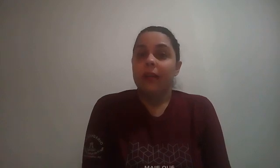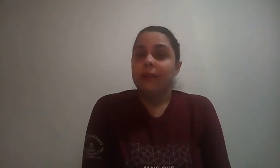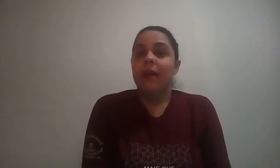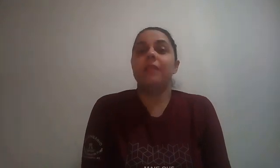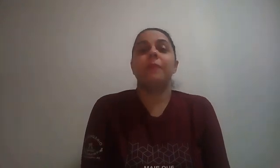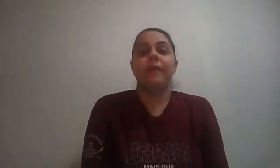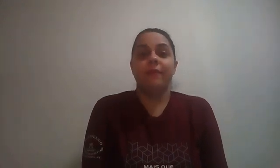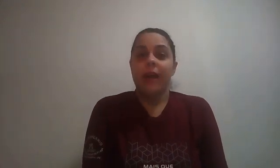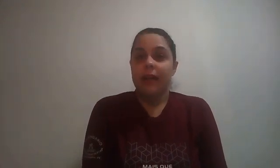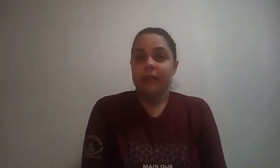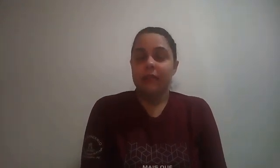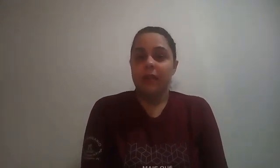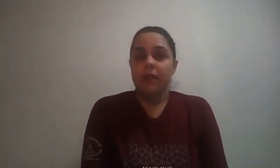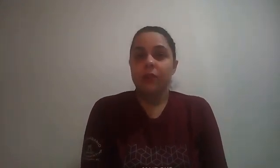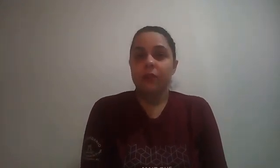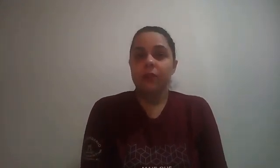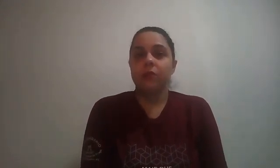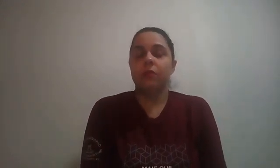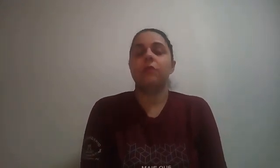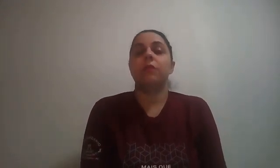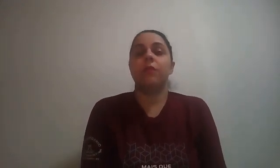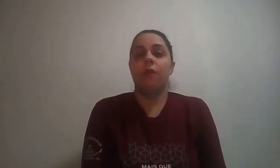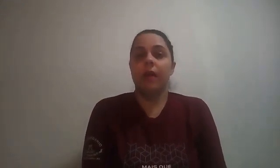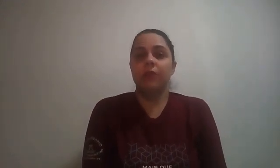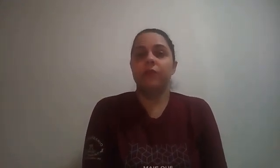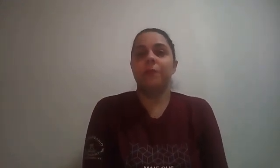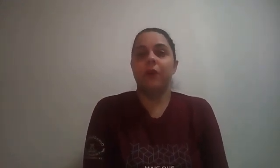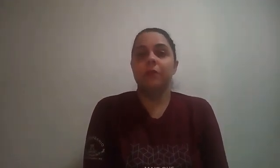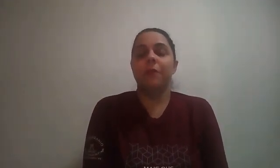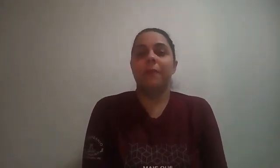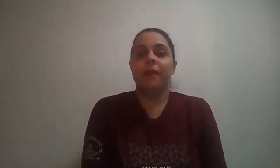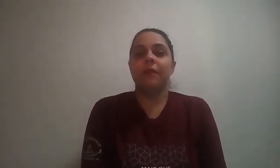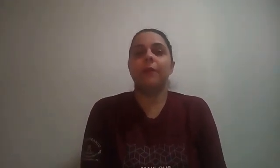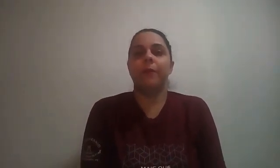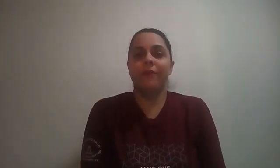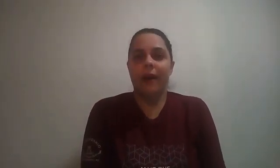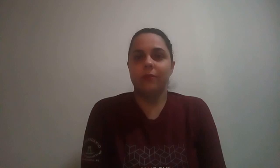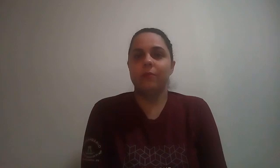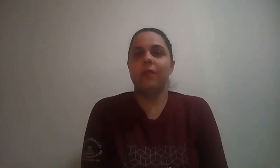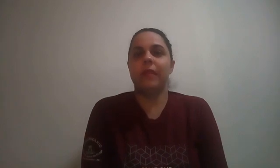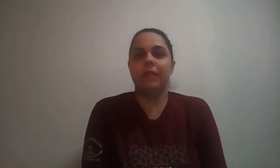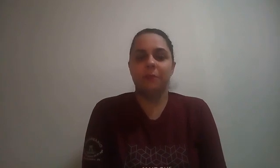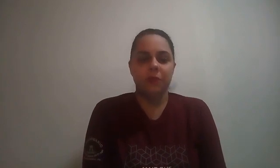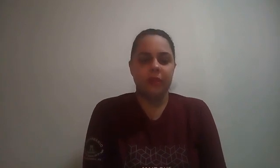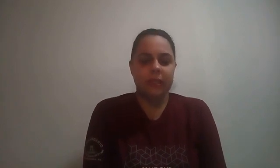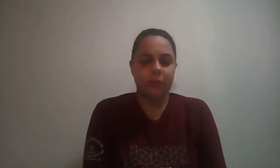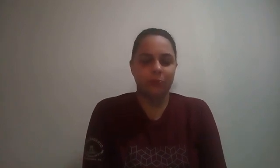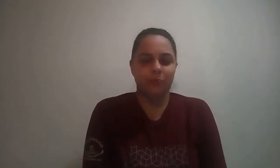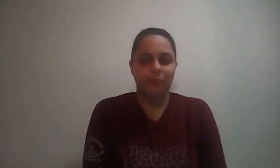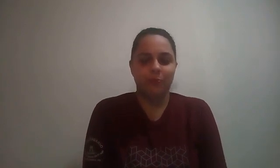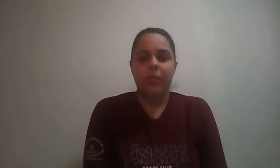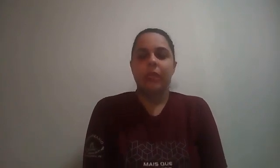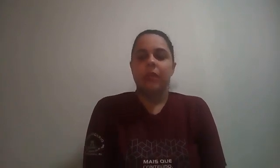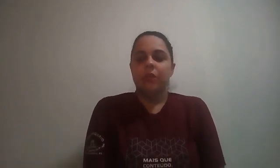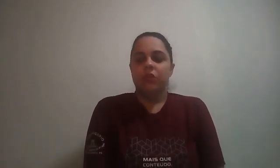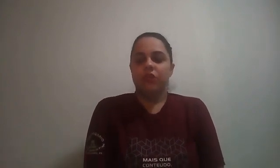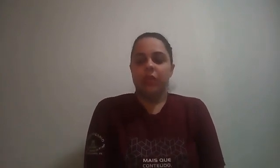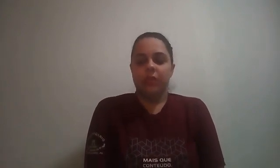atrás para enviar, tá certo? E qualquer dúvida pode me perguntar no privado, que está à disposição. Gente,